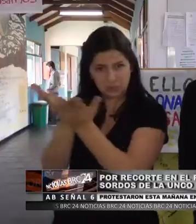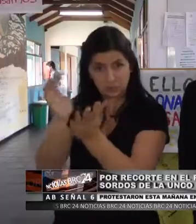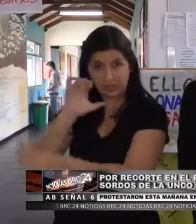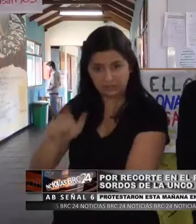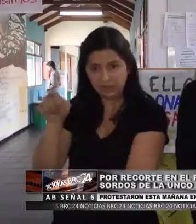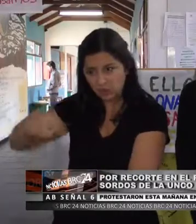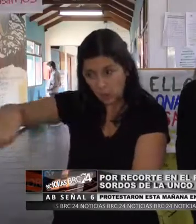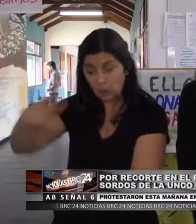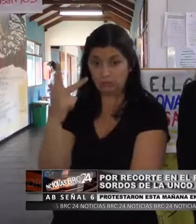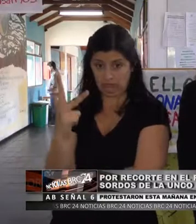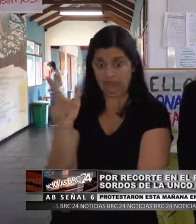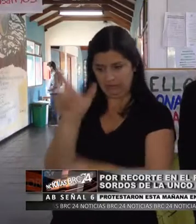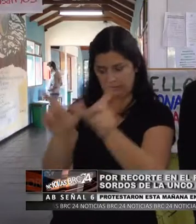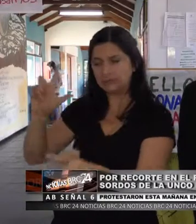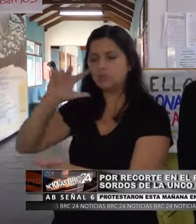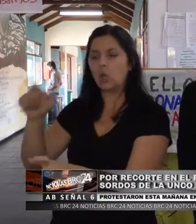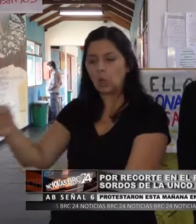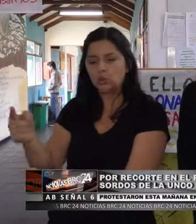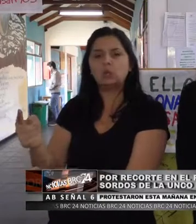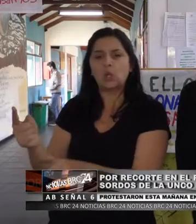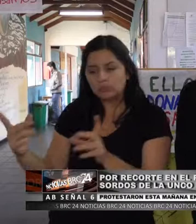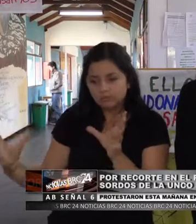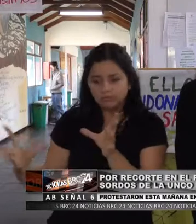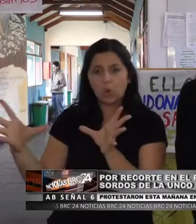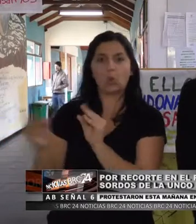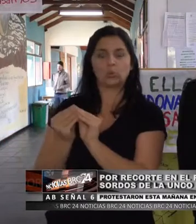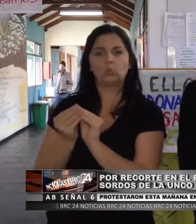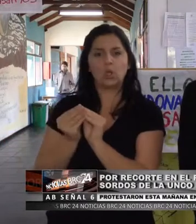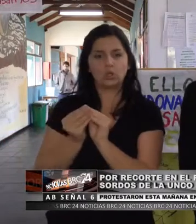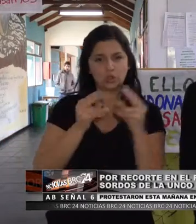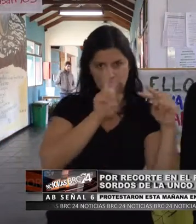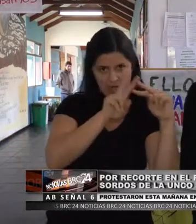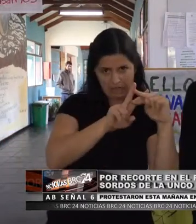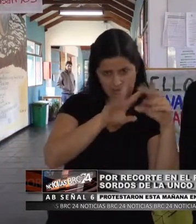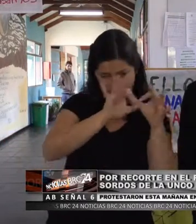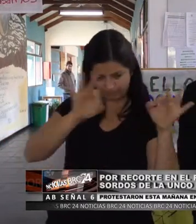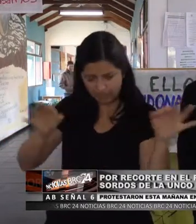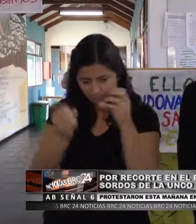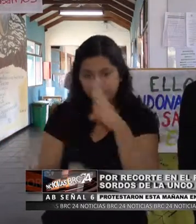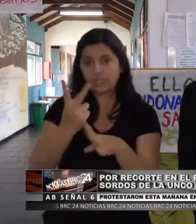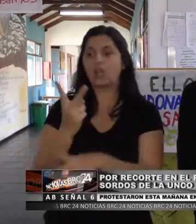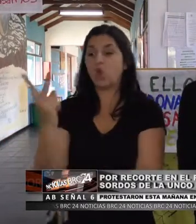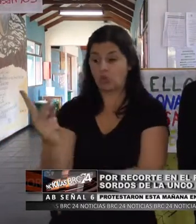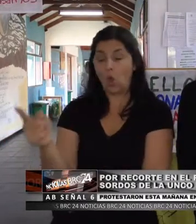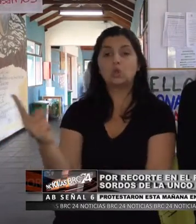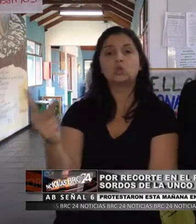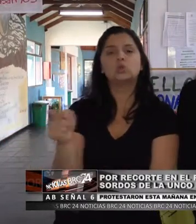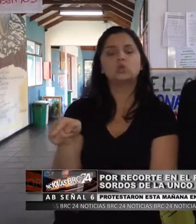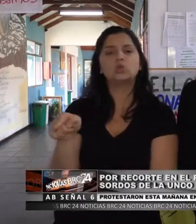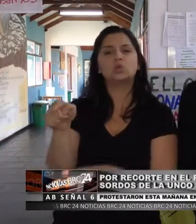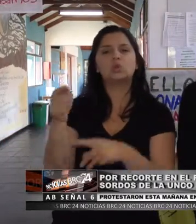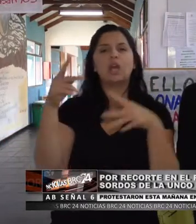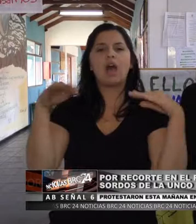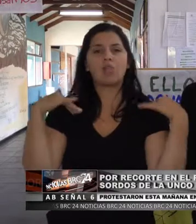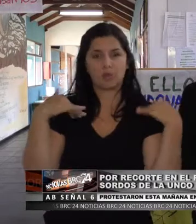Hay tres estudiantes sordos estudiando en la universidad desde el primero de febrero. Dos estudian educación física y una de las